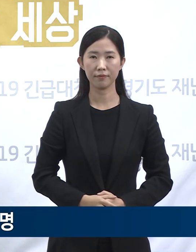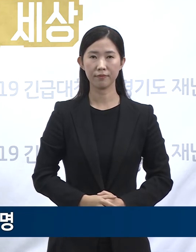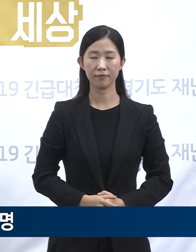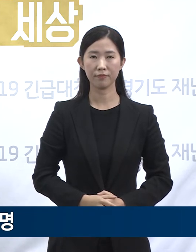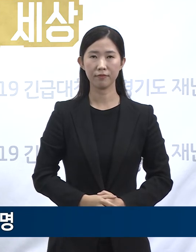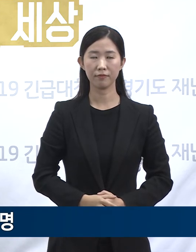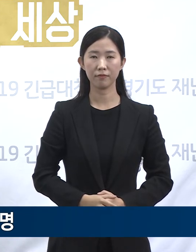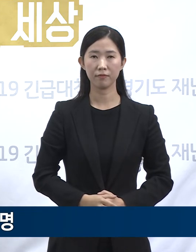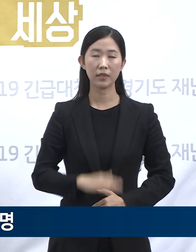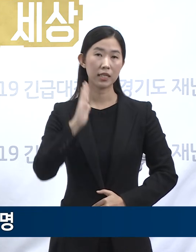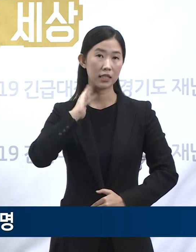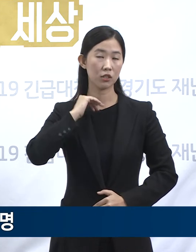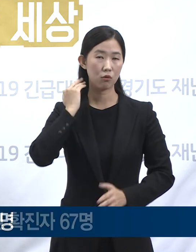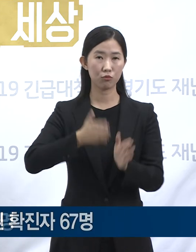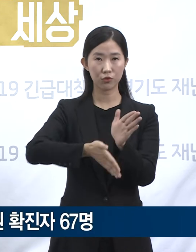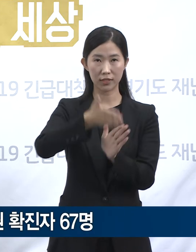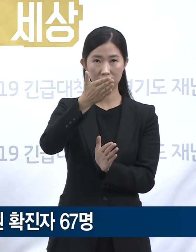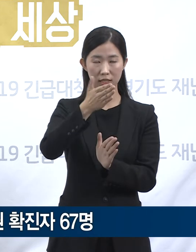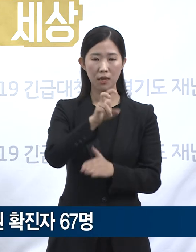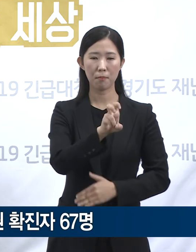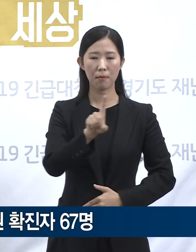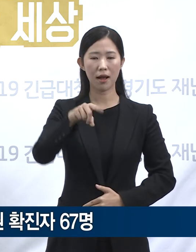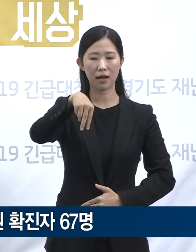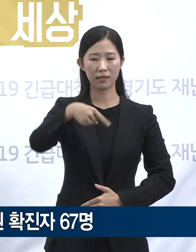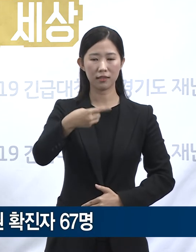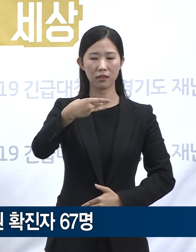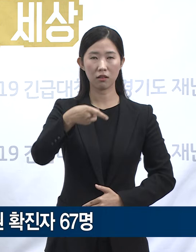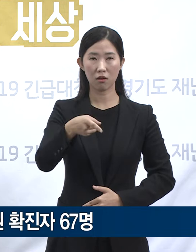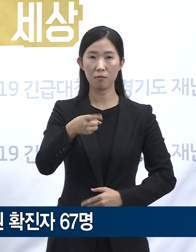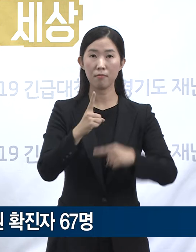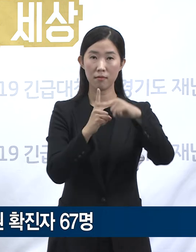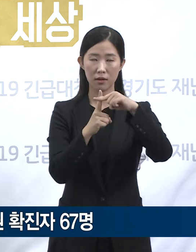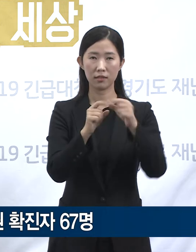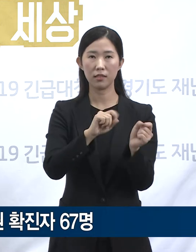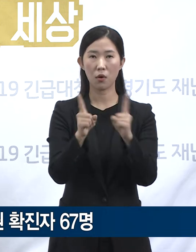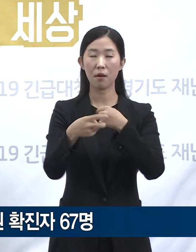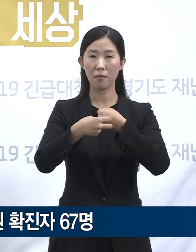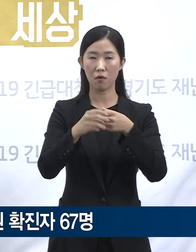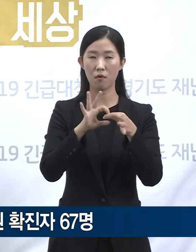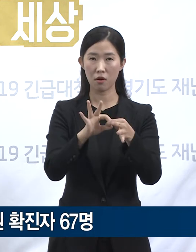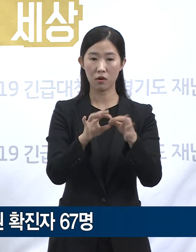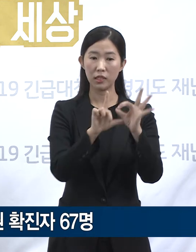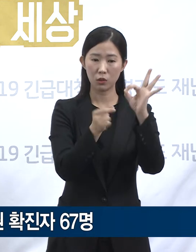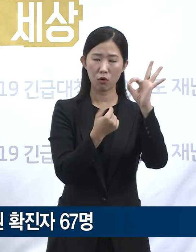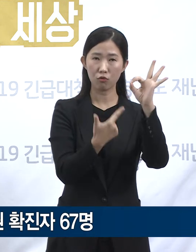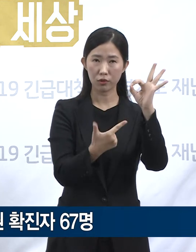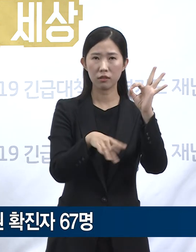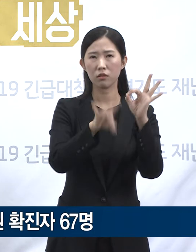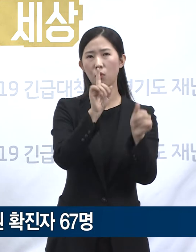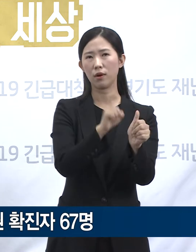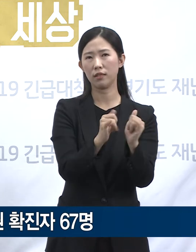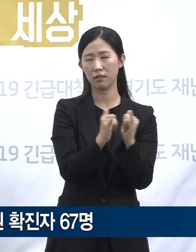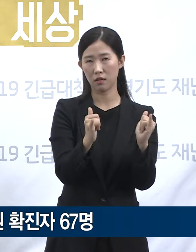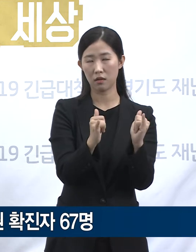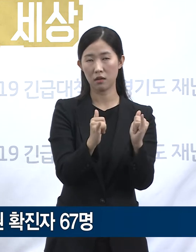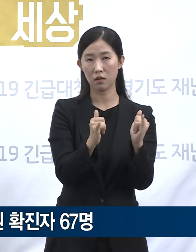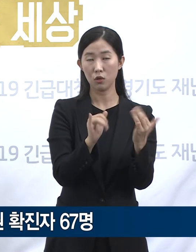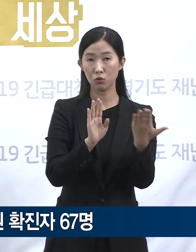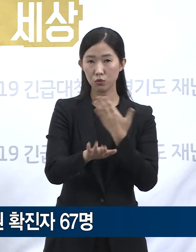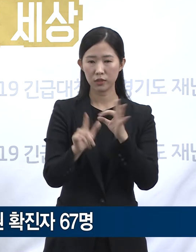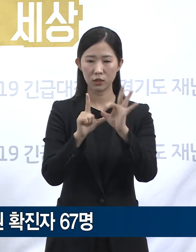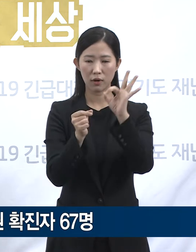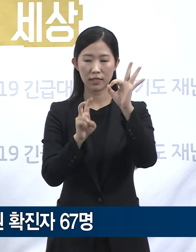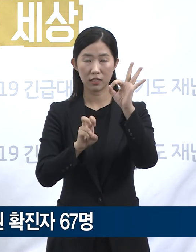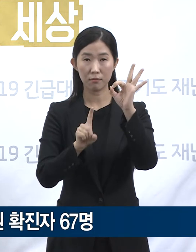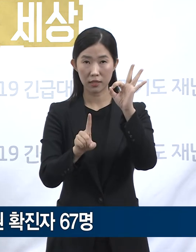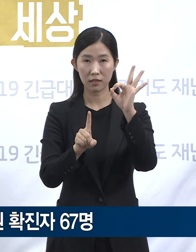위정부시 마스터 플러스 재활병원 관련 상황입니다. 10월 6일 최초 확진자 발생 이후 10월 21일 0시 기준